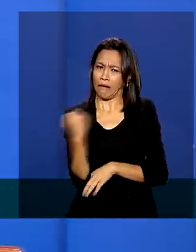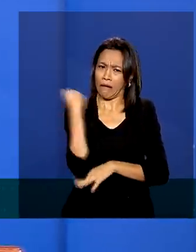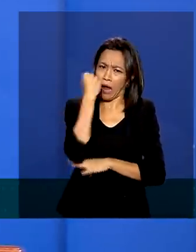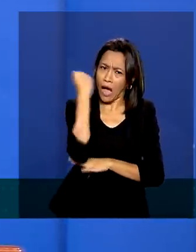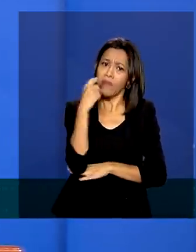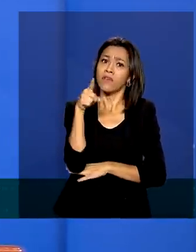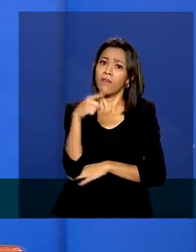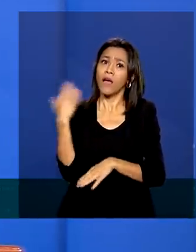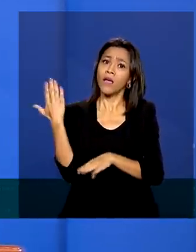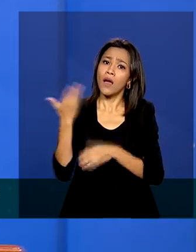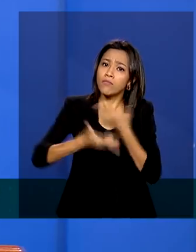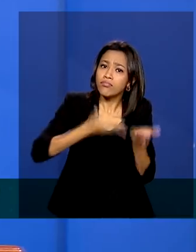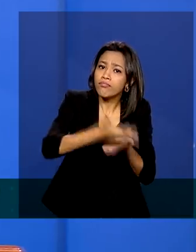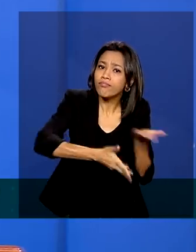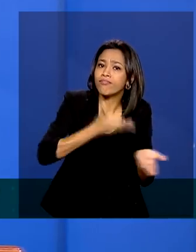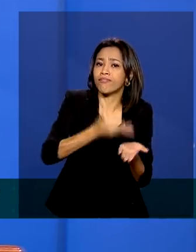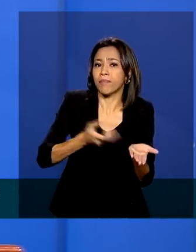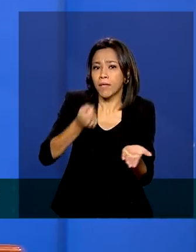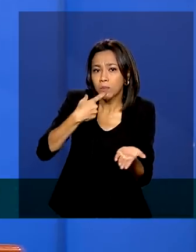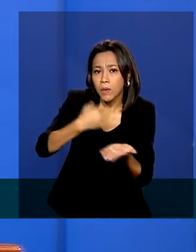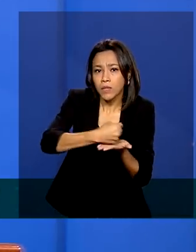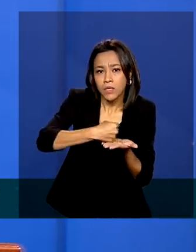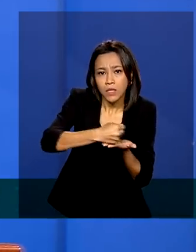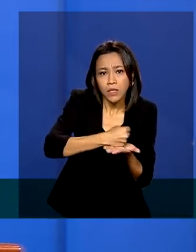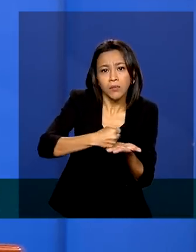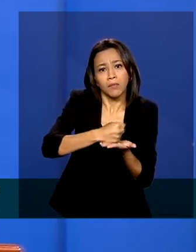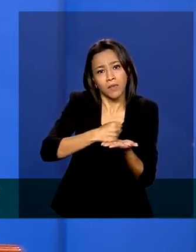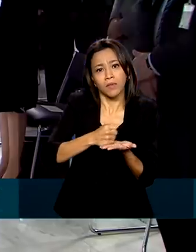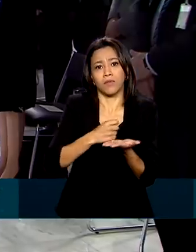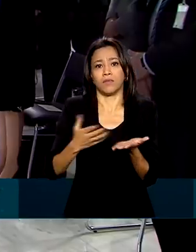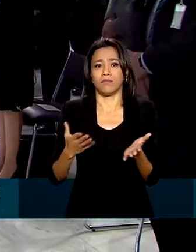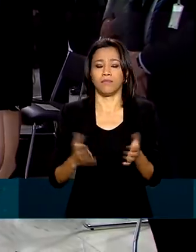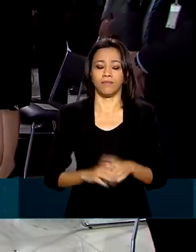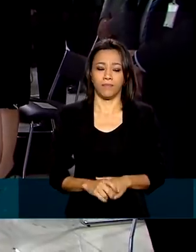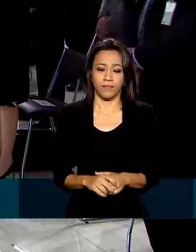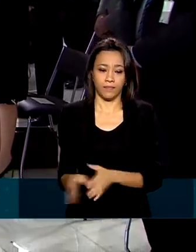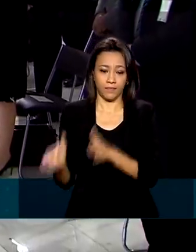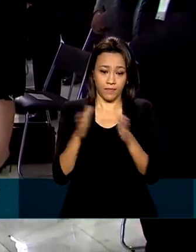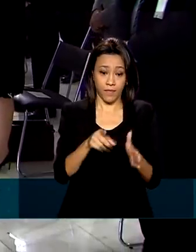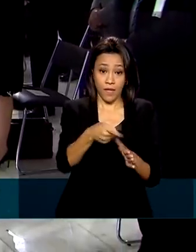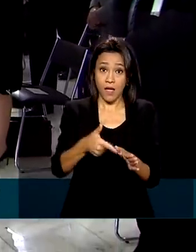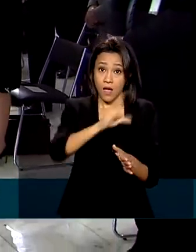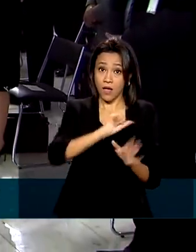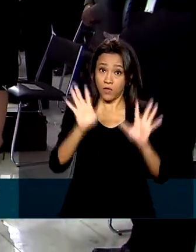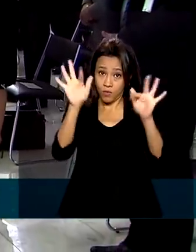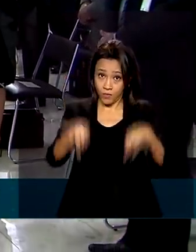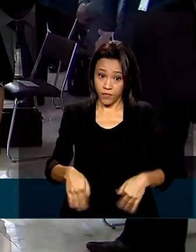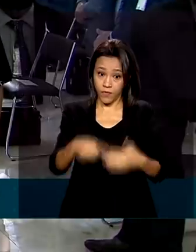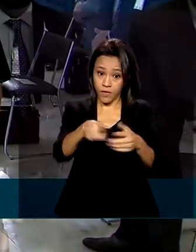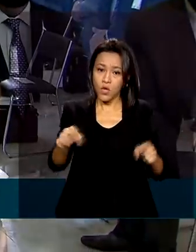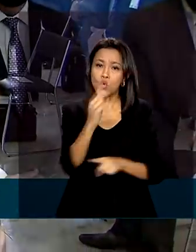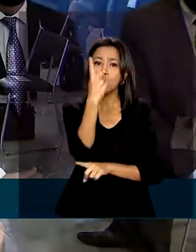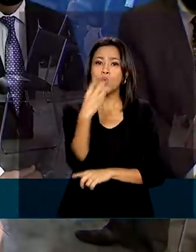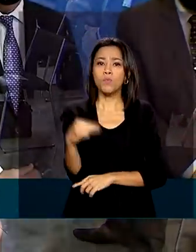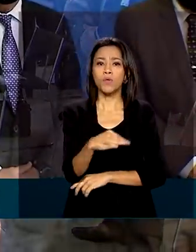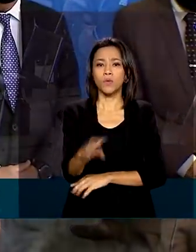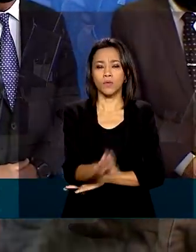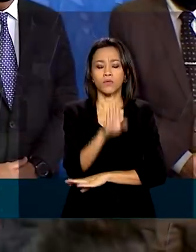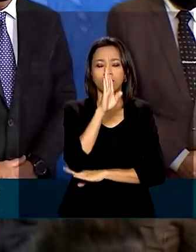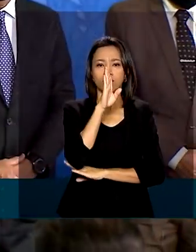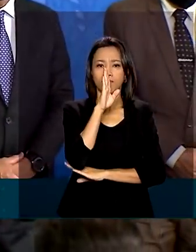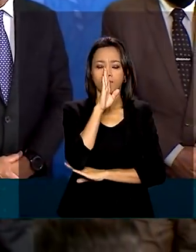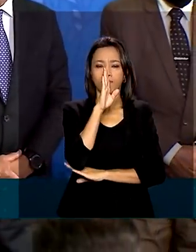doença de forma branda e talvez não evoluir para a forma moderada. Antes do fim do evento, foi feito um minuto de silêncio em